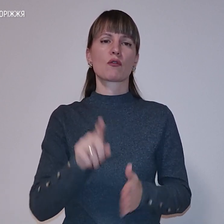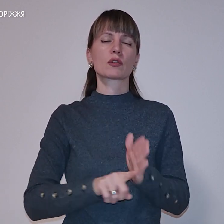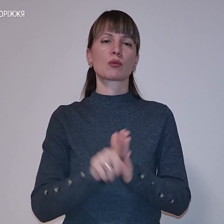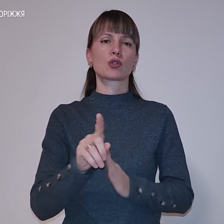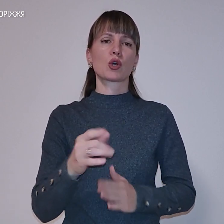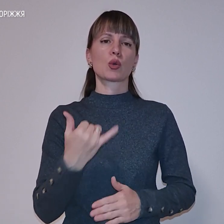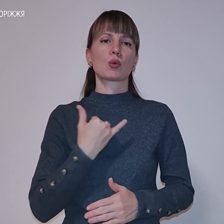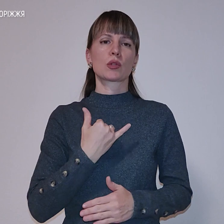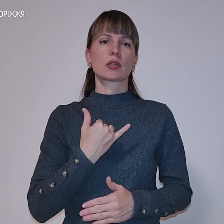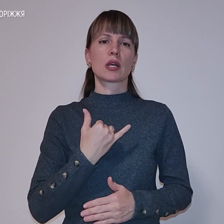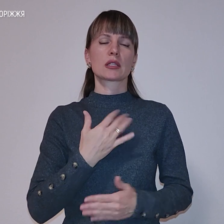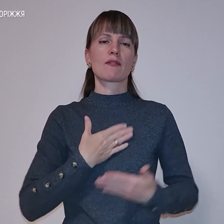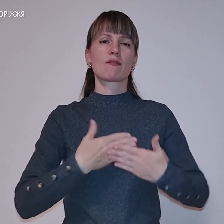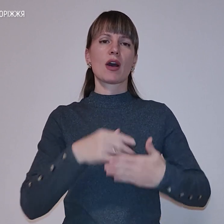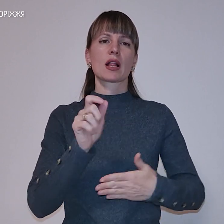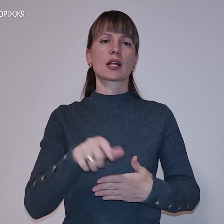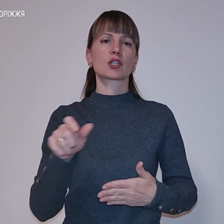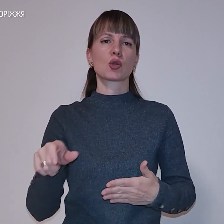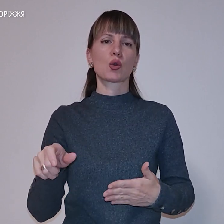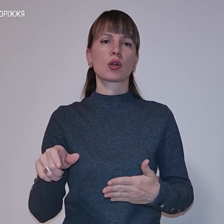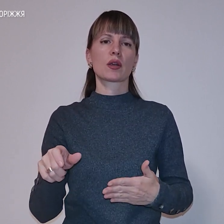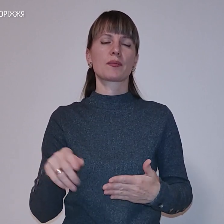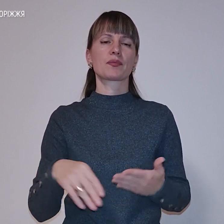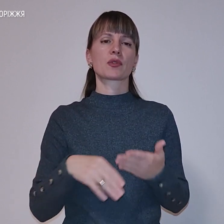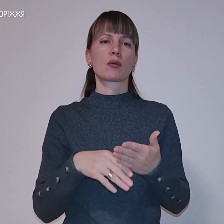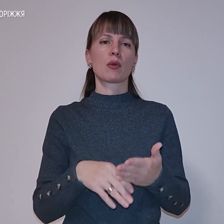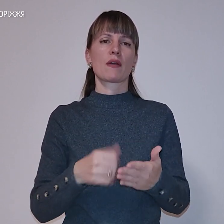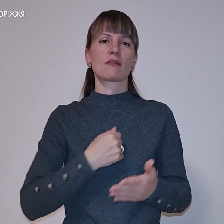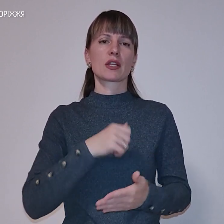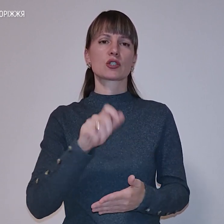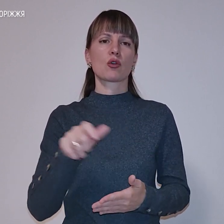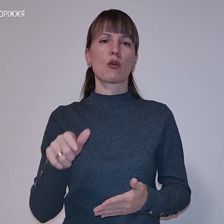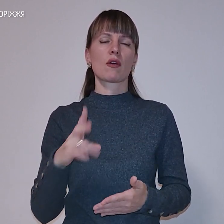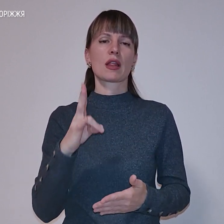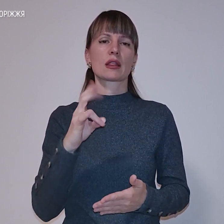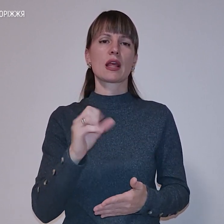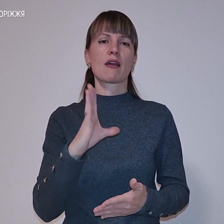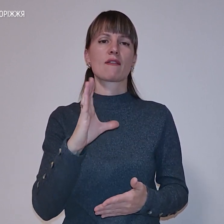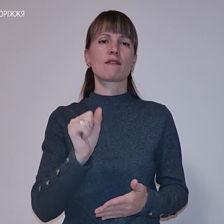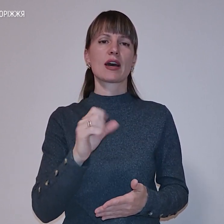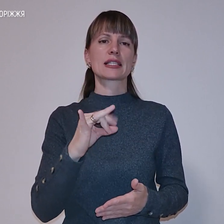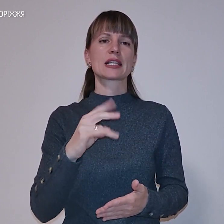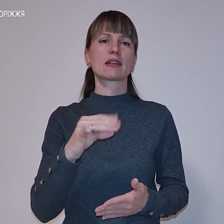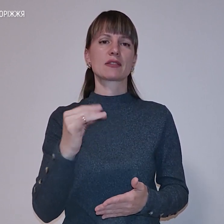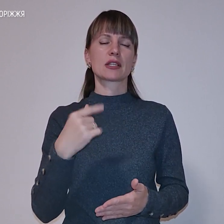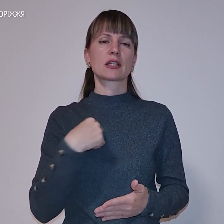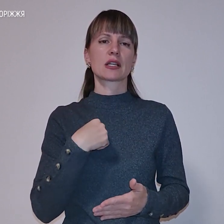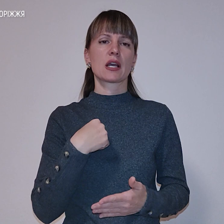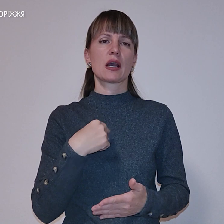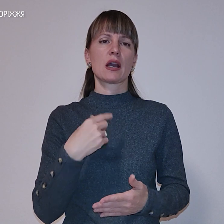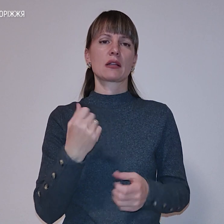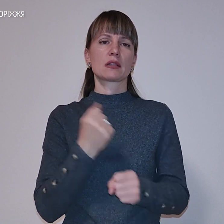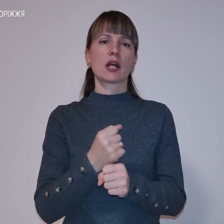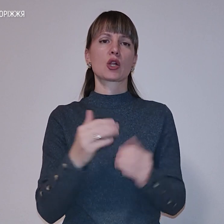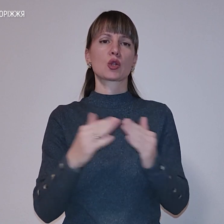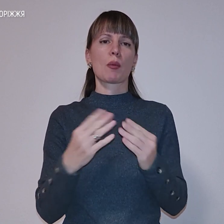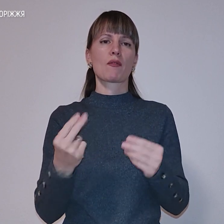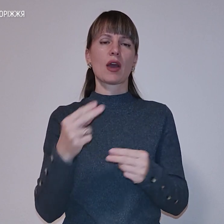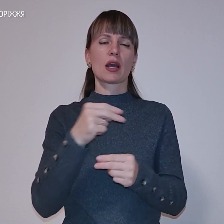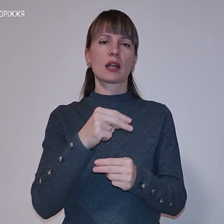волонтери допомагали військовим на Васильівці. Я ліпила сама дома вареники, розвішувала